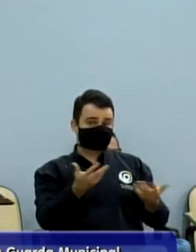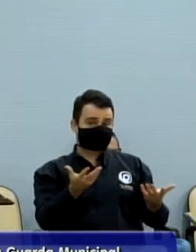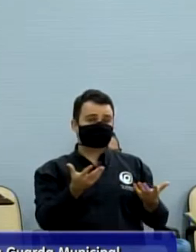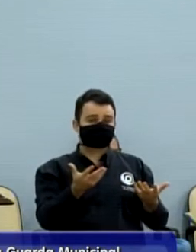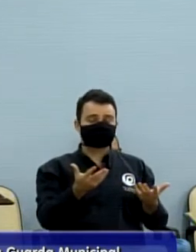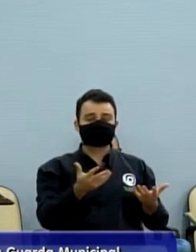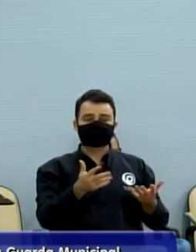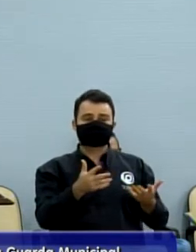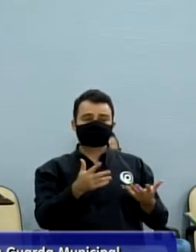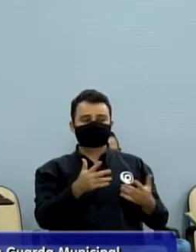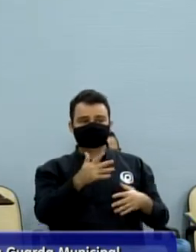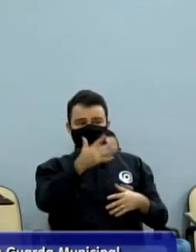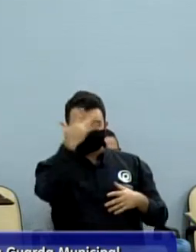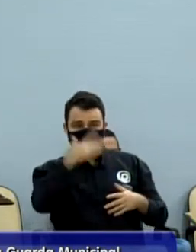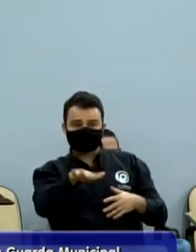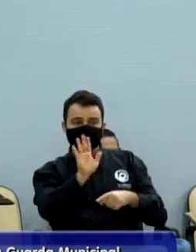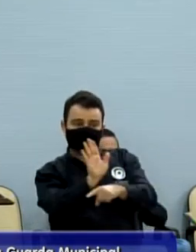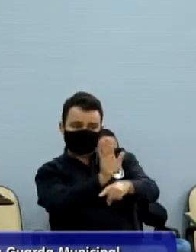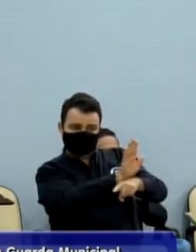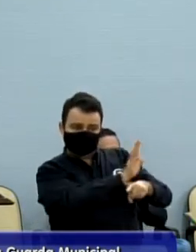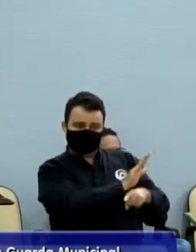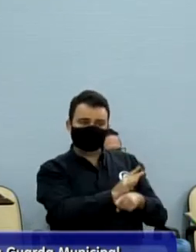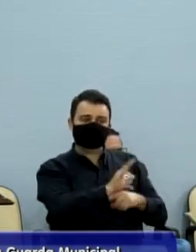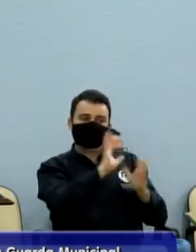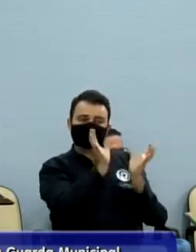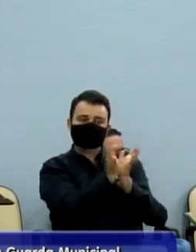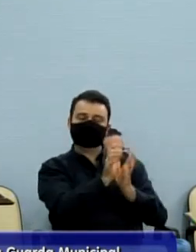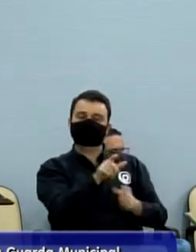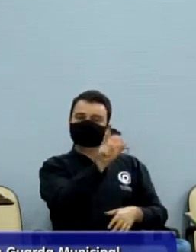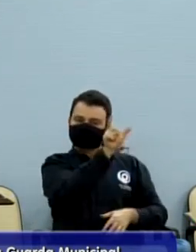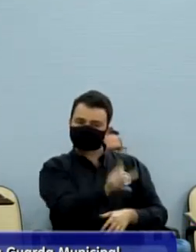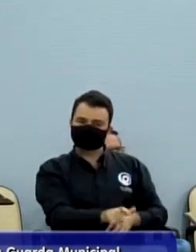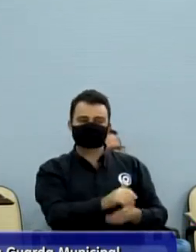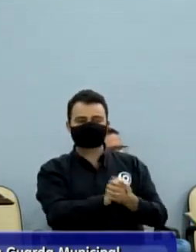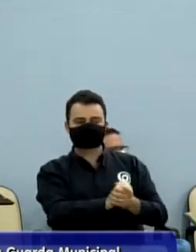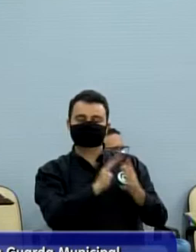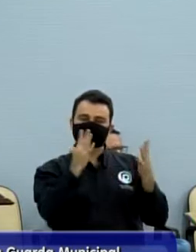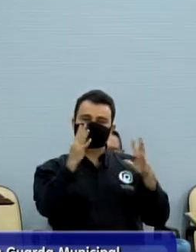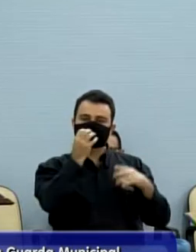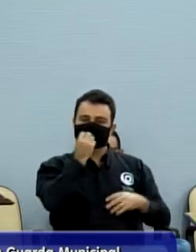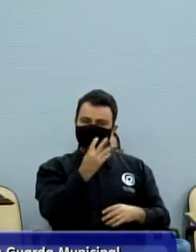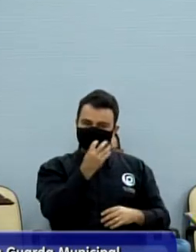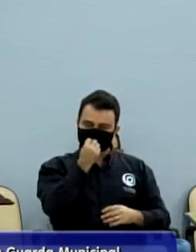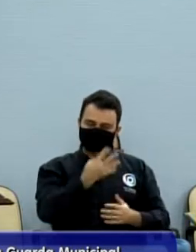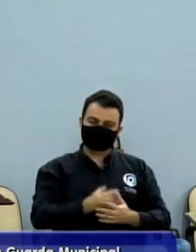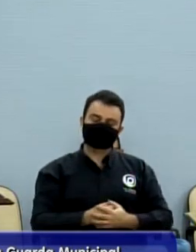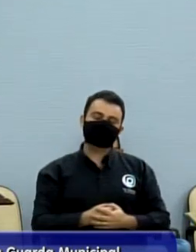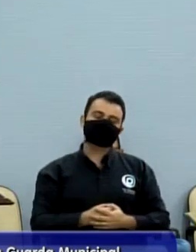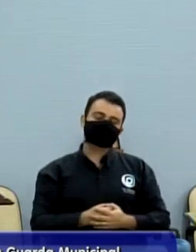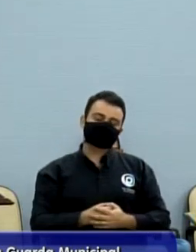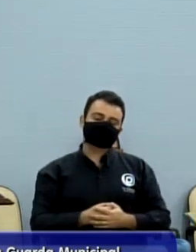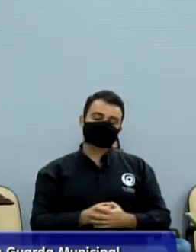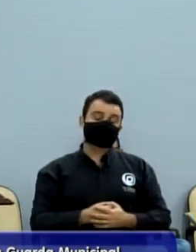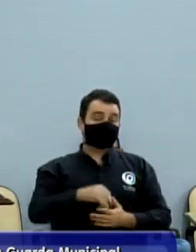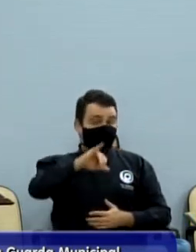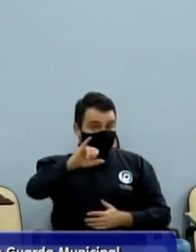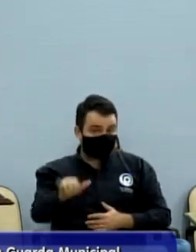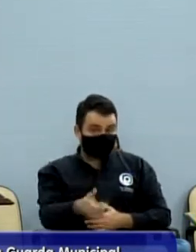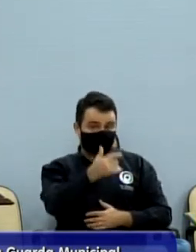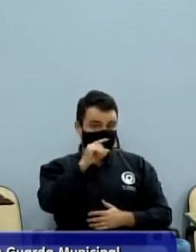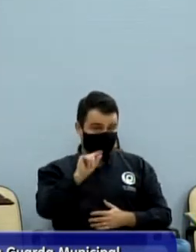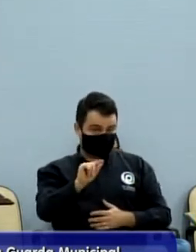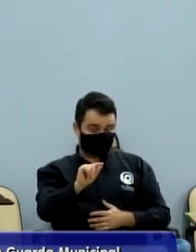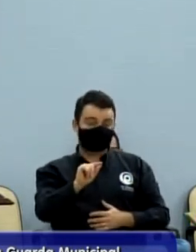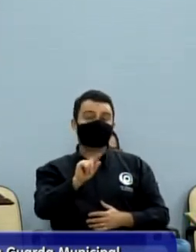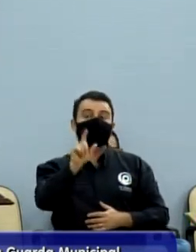a categoria. Parabéns ao Lino e a toda a diretoria por esse mandato. E também, aproveitando, parabenizando a nova